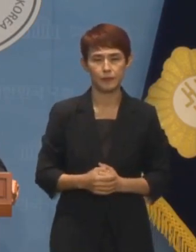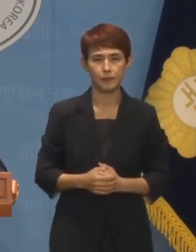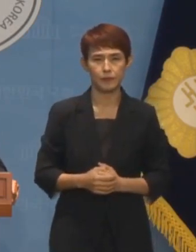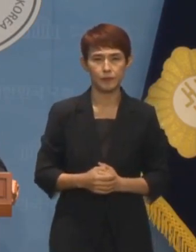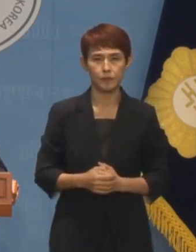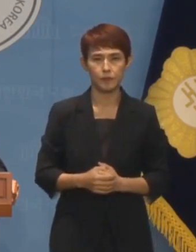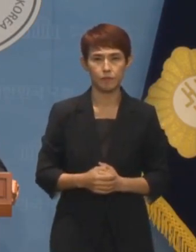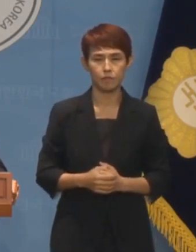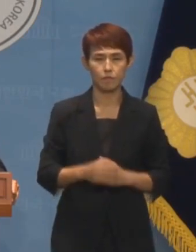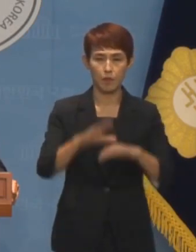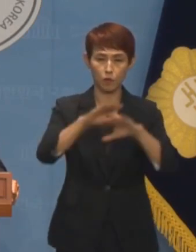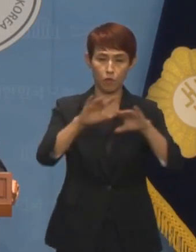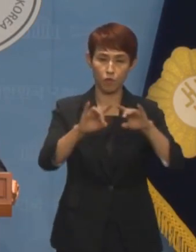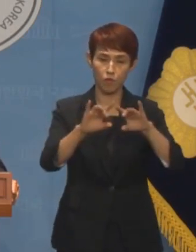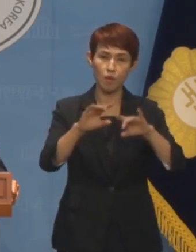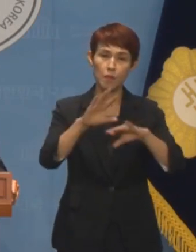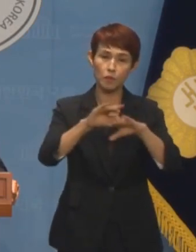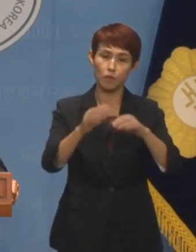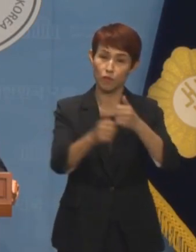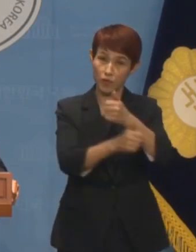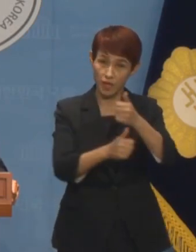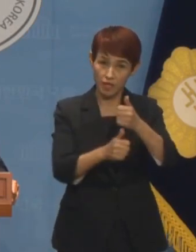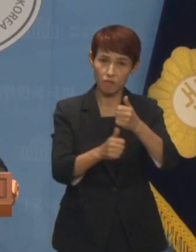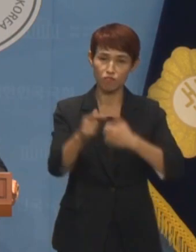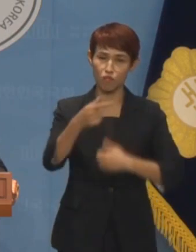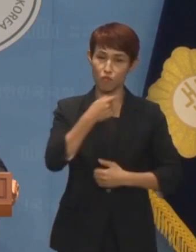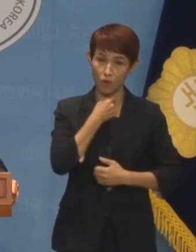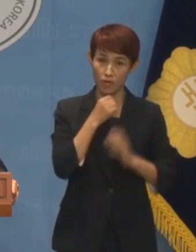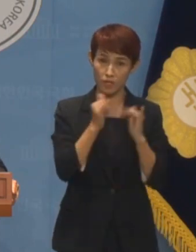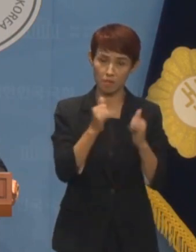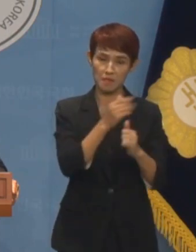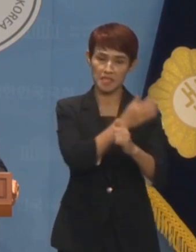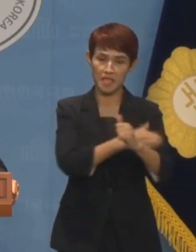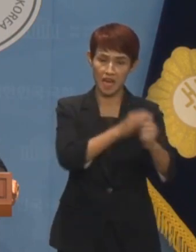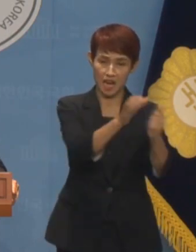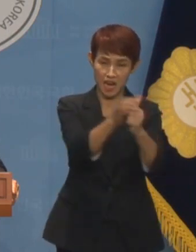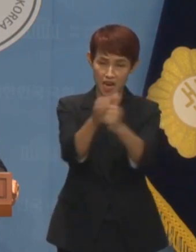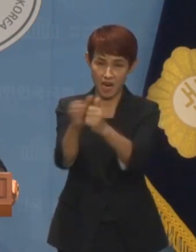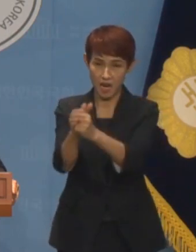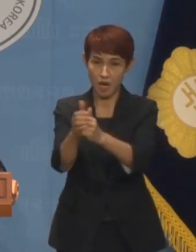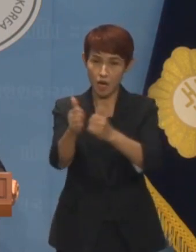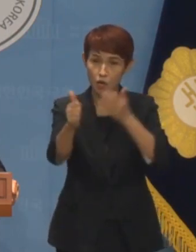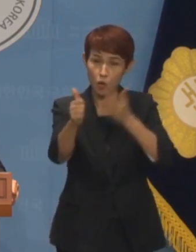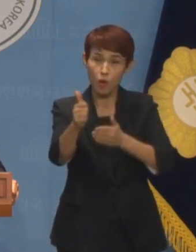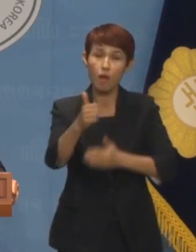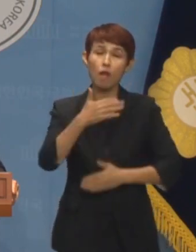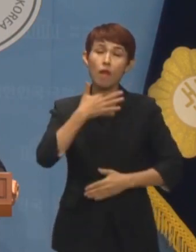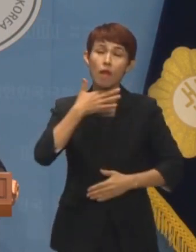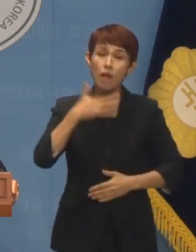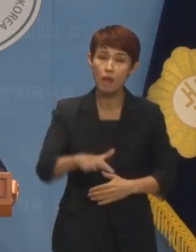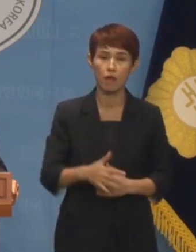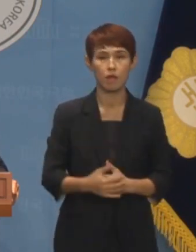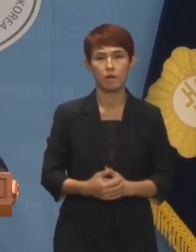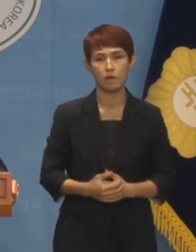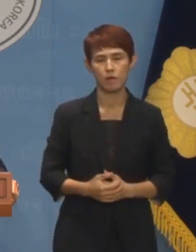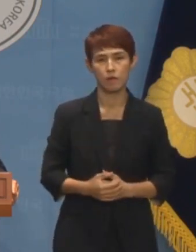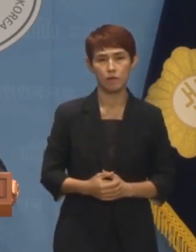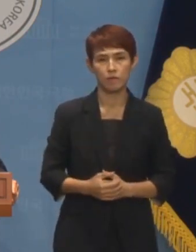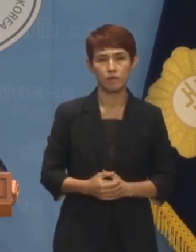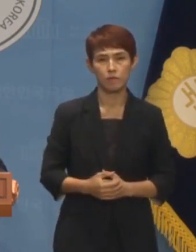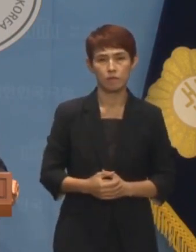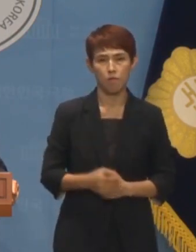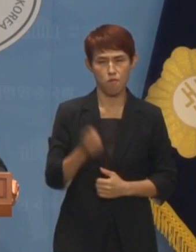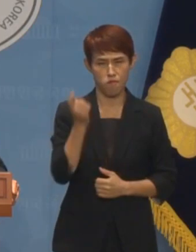덧붙여 과방위는 자신들이 원하는 사람을 이사로 선정하도록 요구한 적이 단 한 번도 없습니다. 이